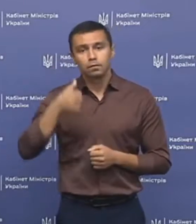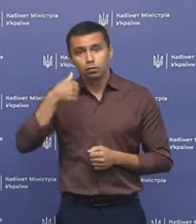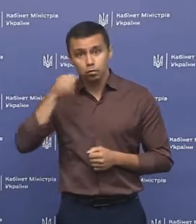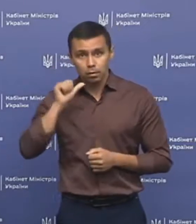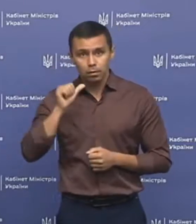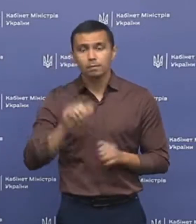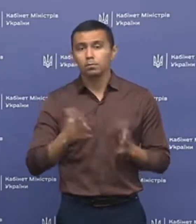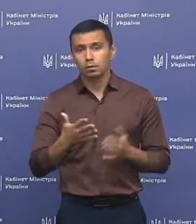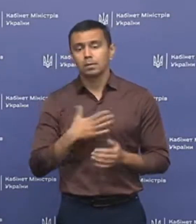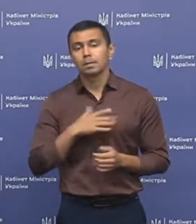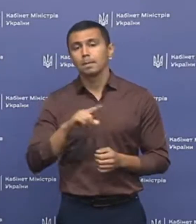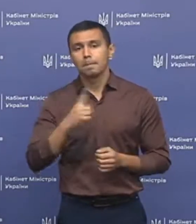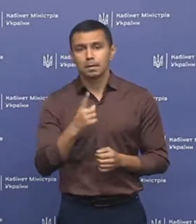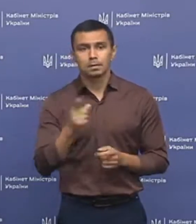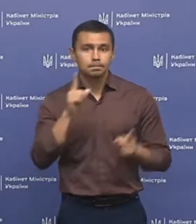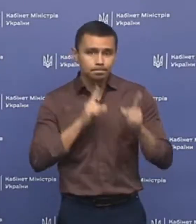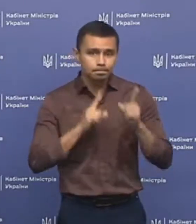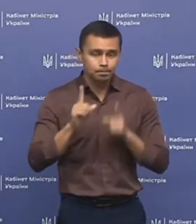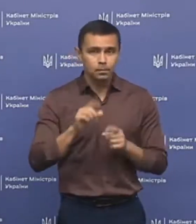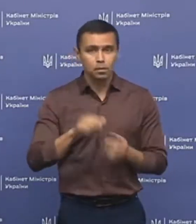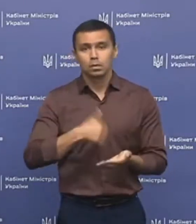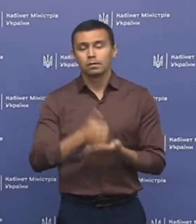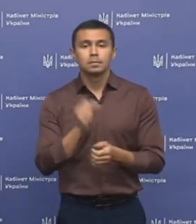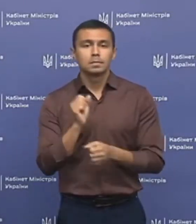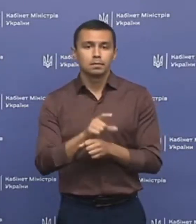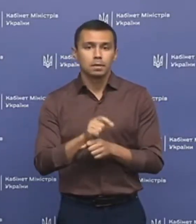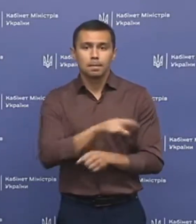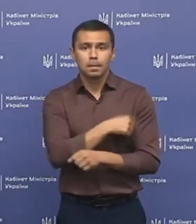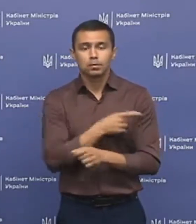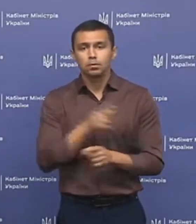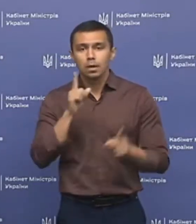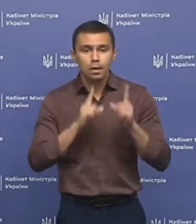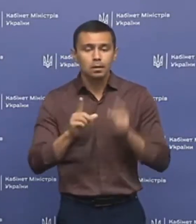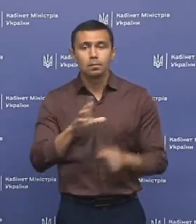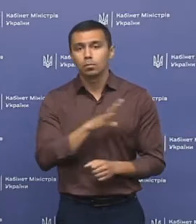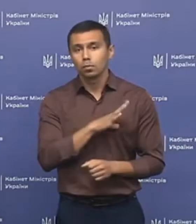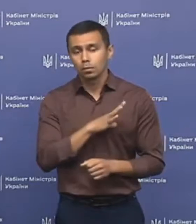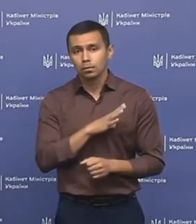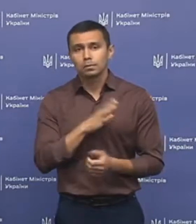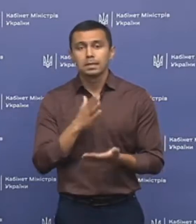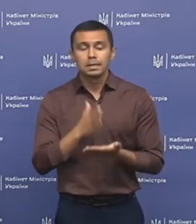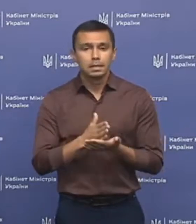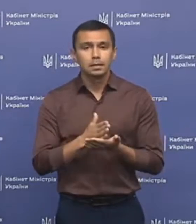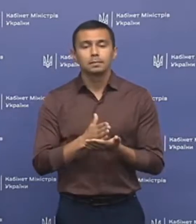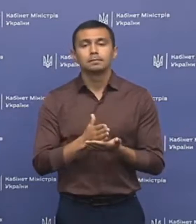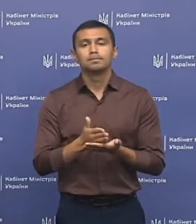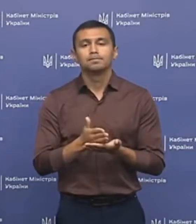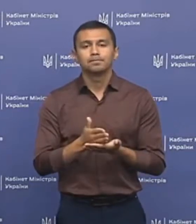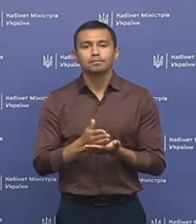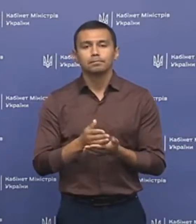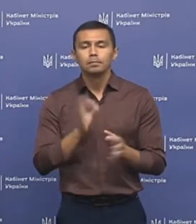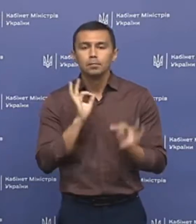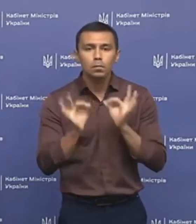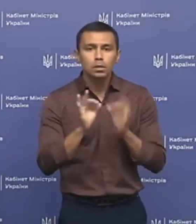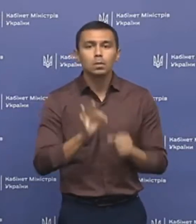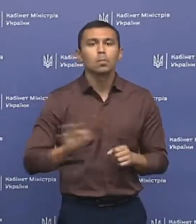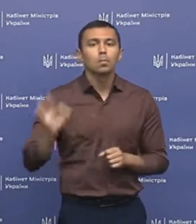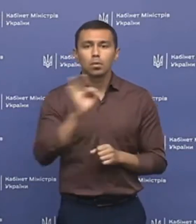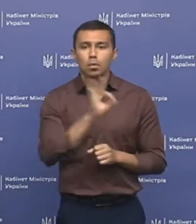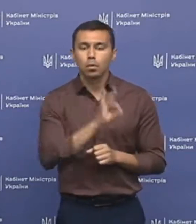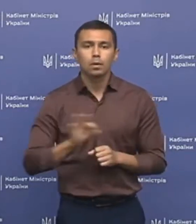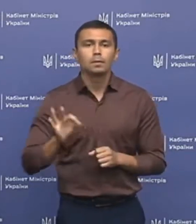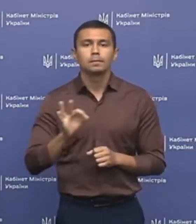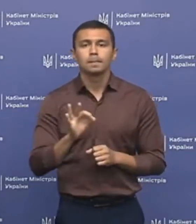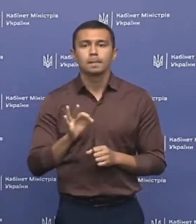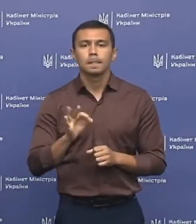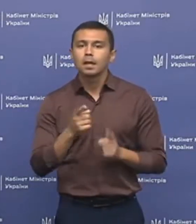от вчора відбулось наше перше засідання. Основним завданням Медичної Ради є саме поради щодо